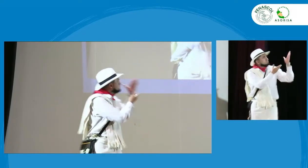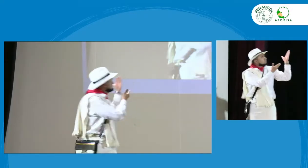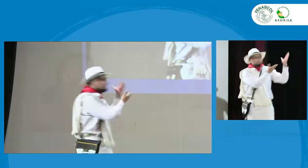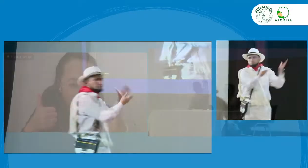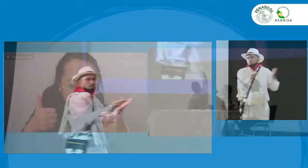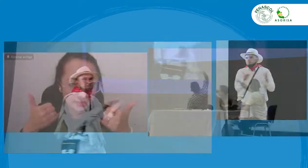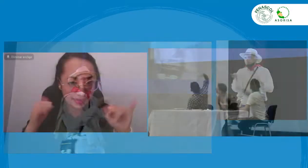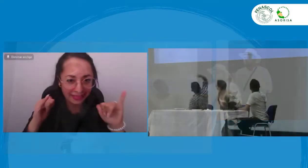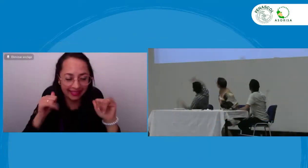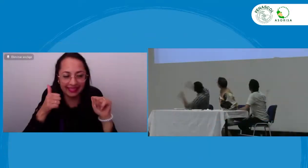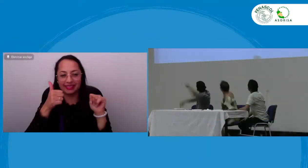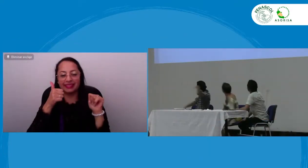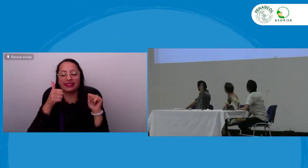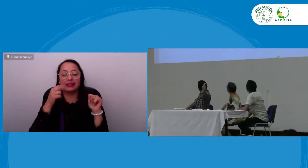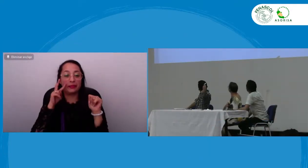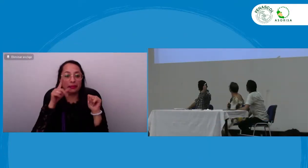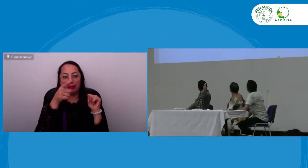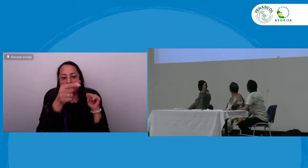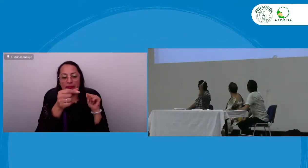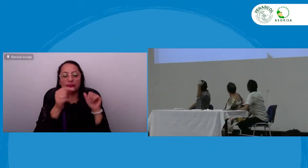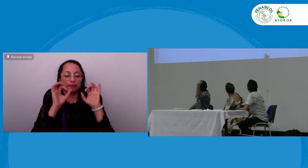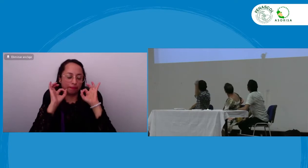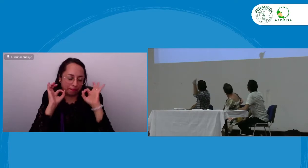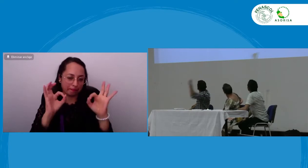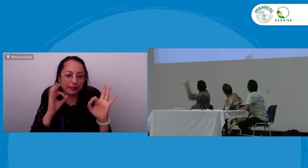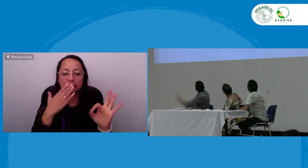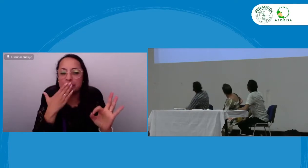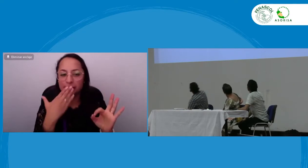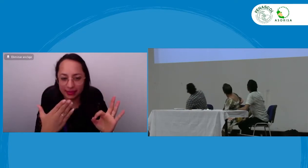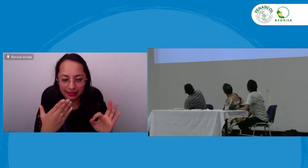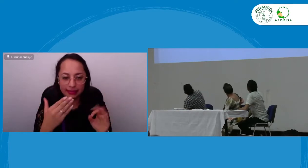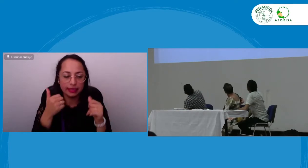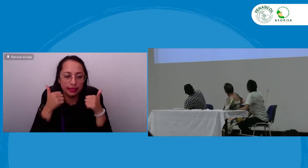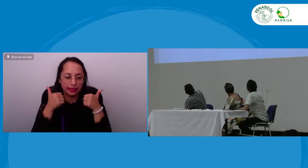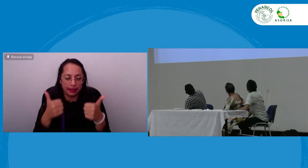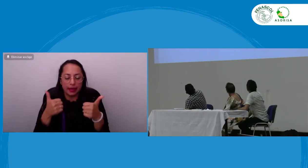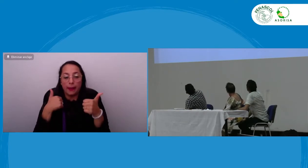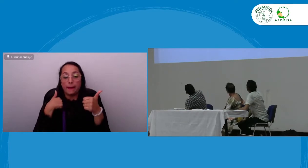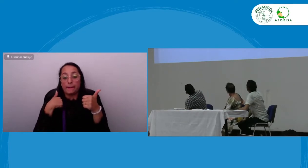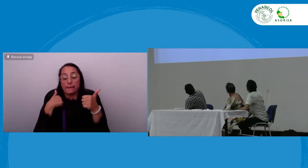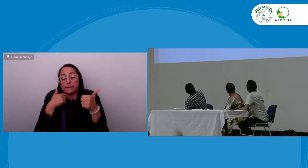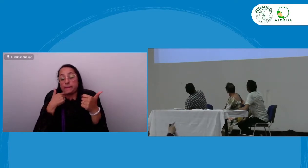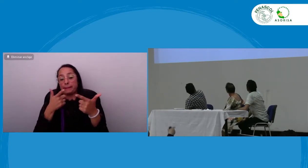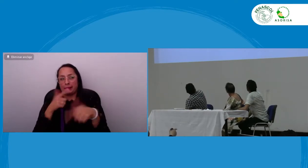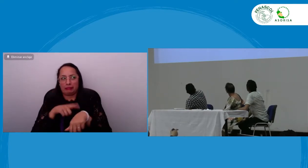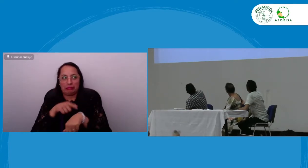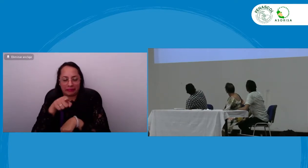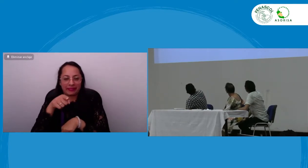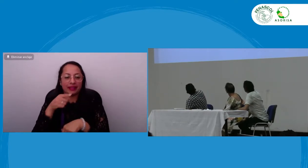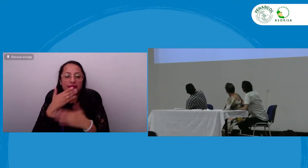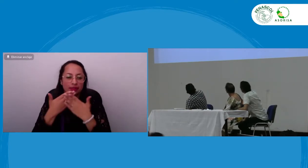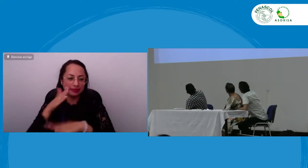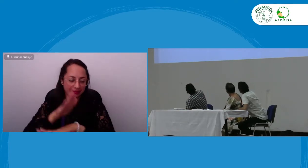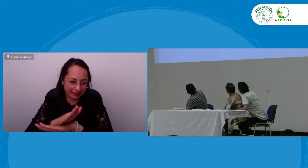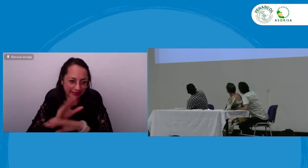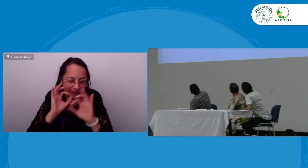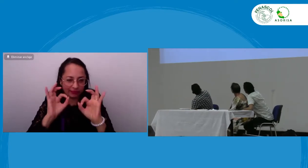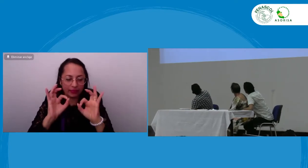Zoom muy bien bueno yo los veo muy pequeños a ustedes pero bueno ya estamos bien por tiempo muy buena tarde para